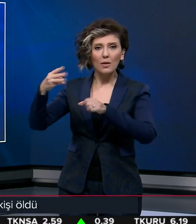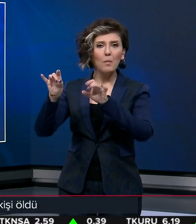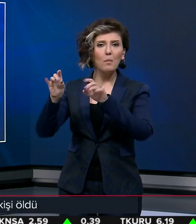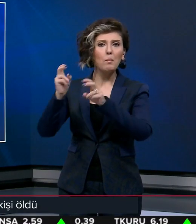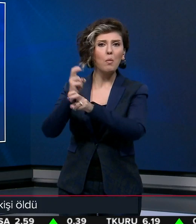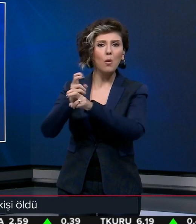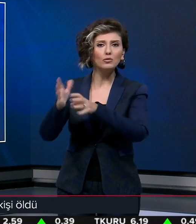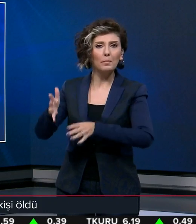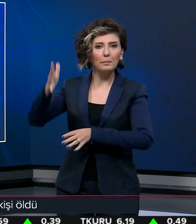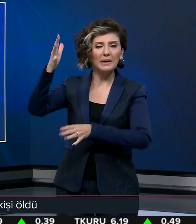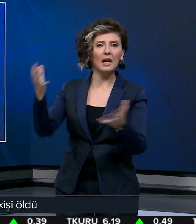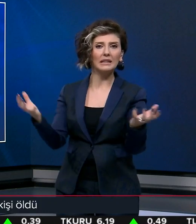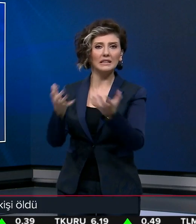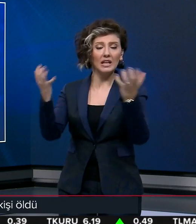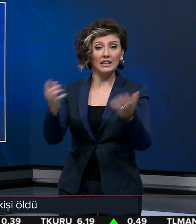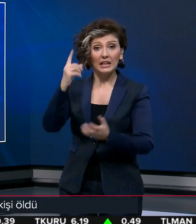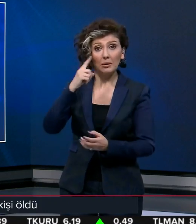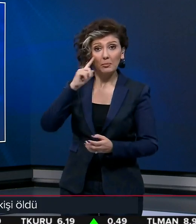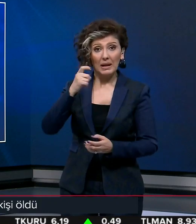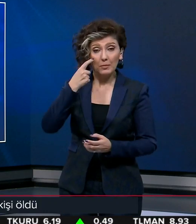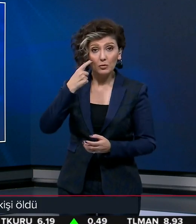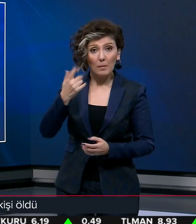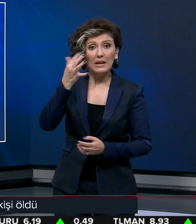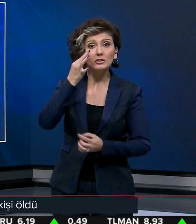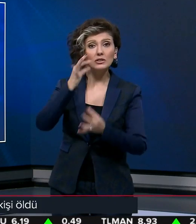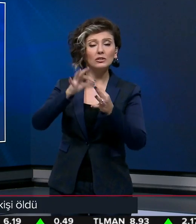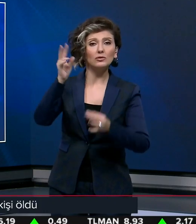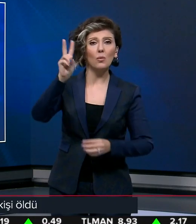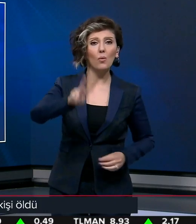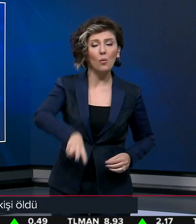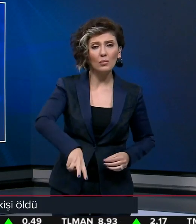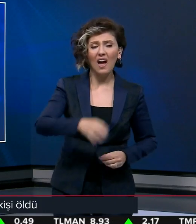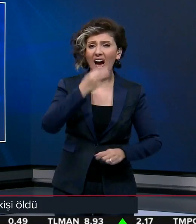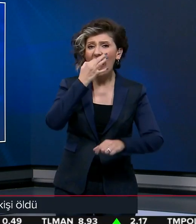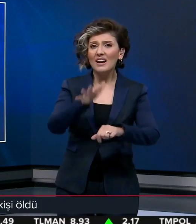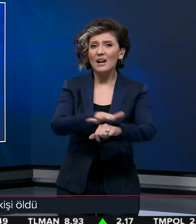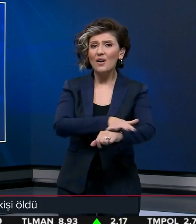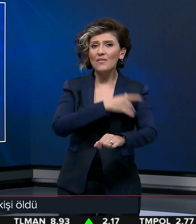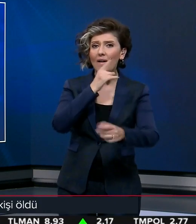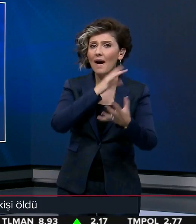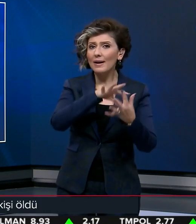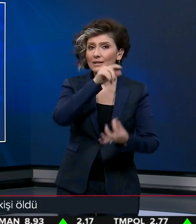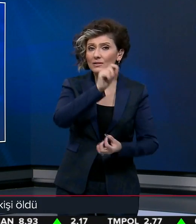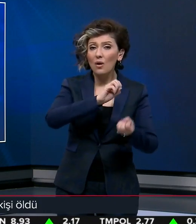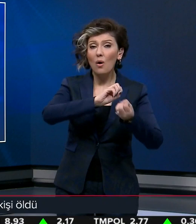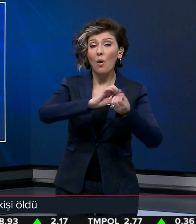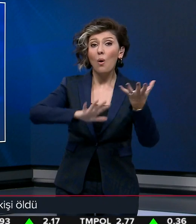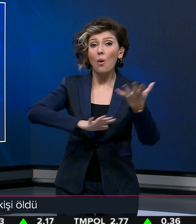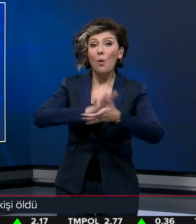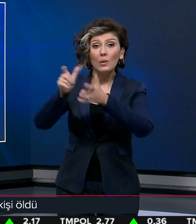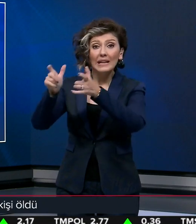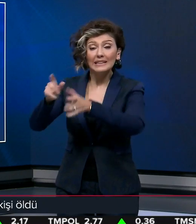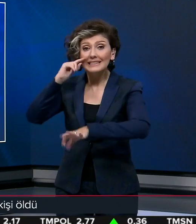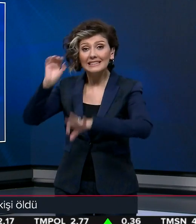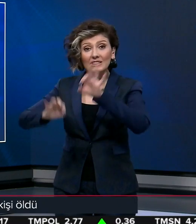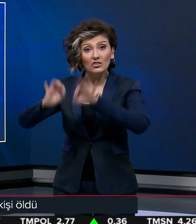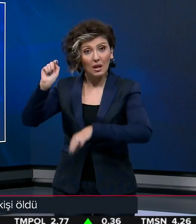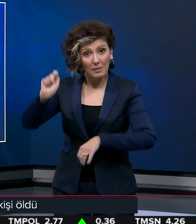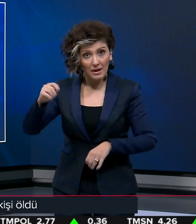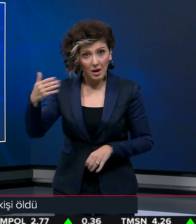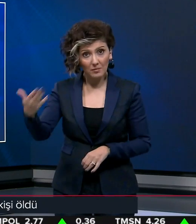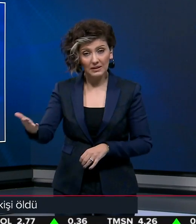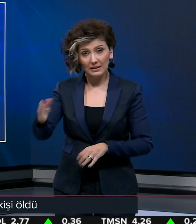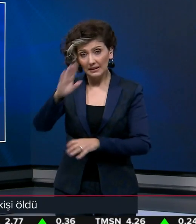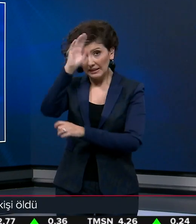yangın çıktı. İlk belirlemelere göre 5 kişi hayatını kaybetti. Ankara valisi Vasip Şahin olay yerinde